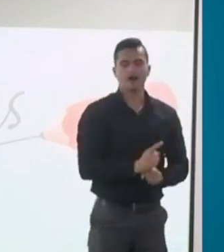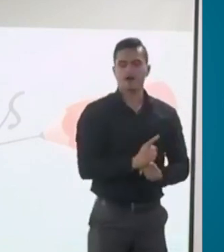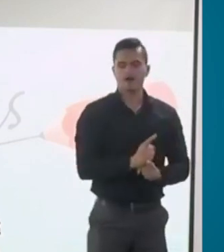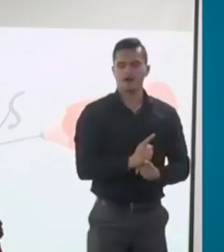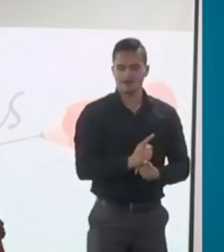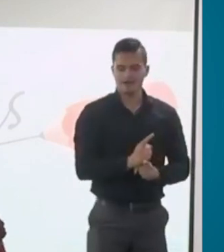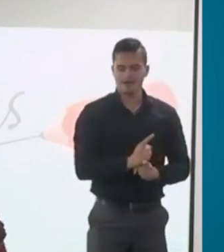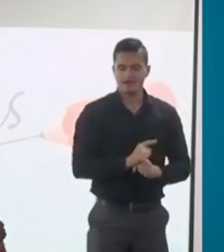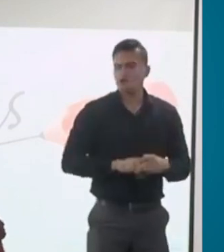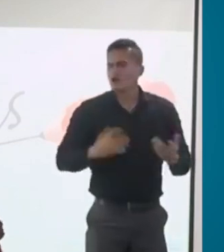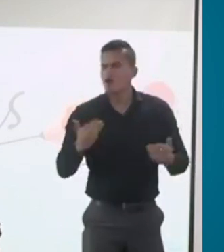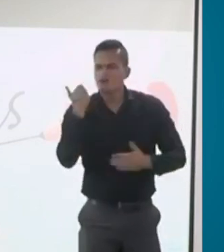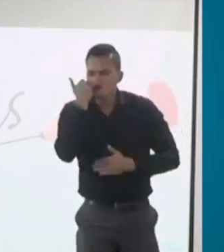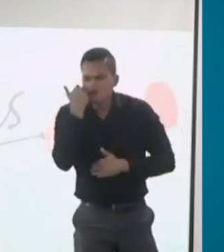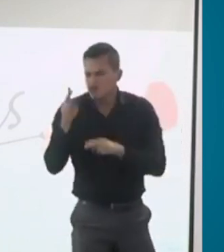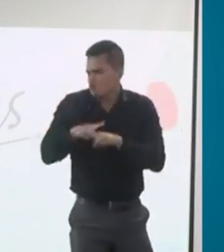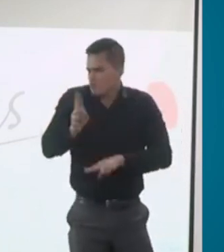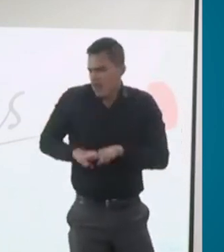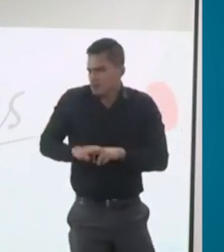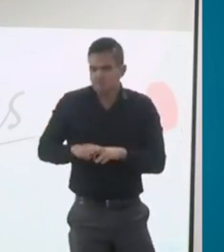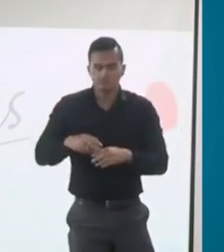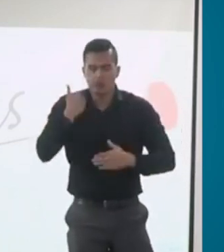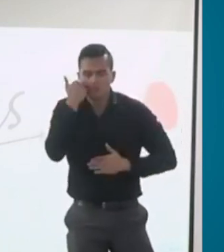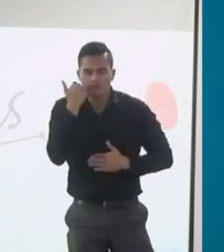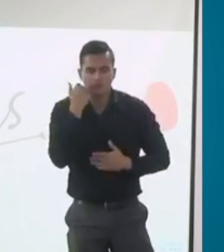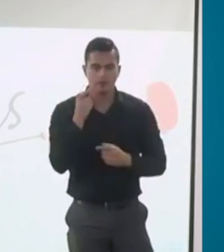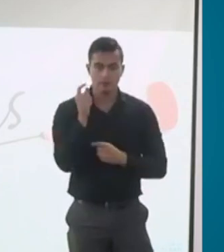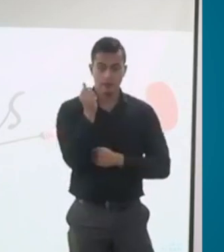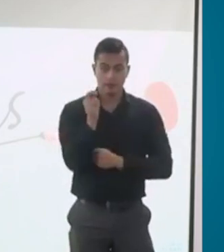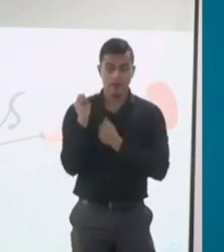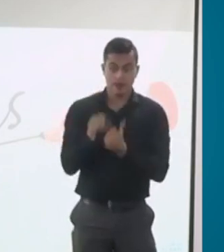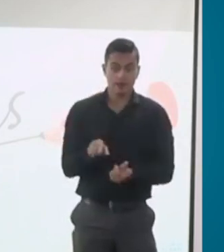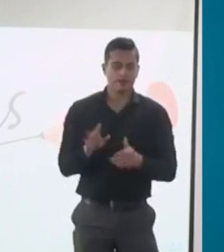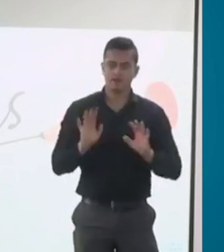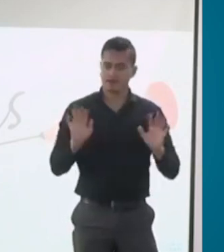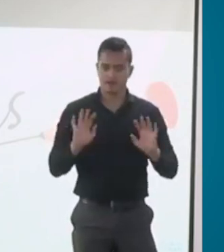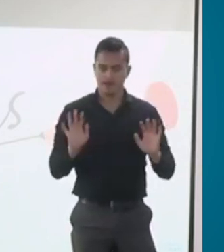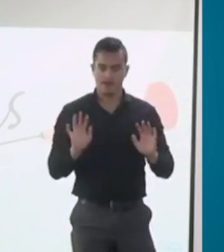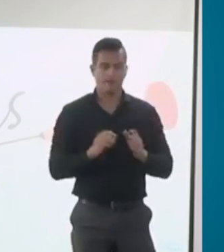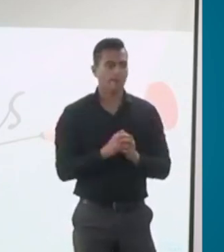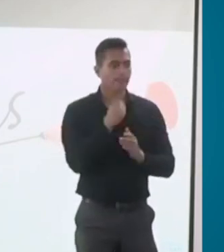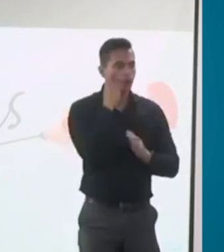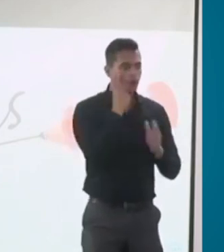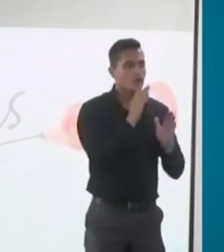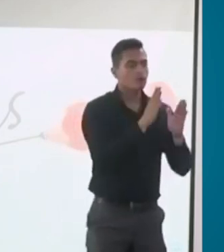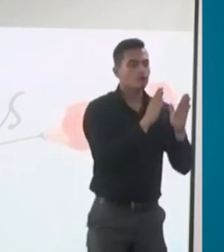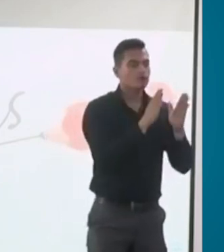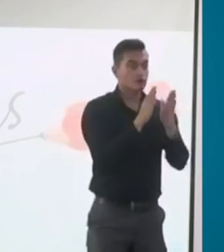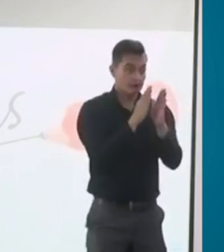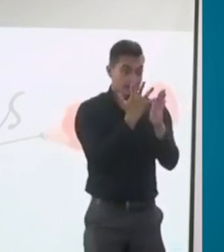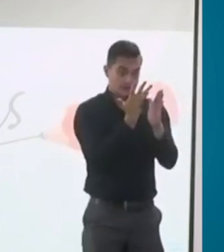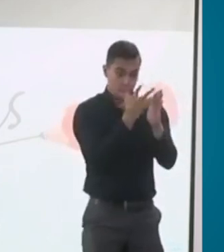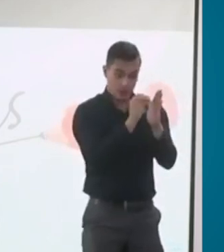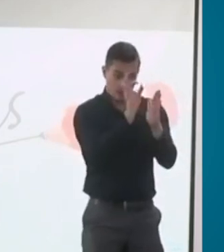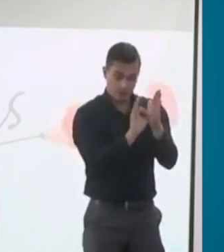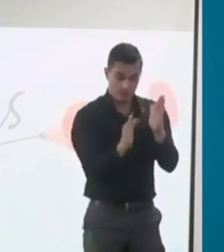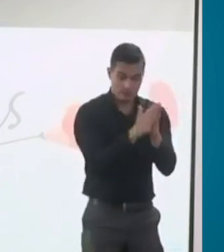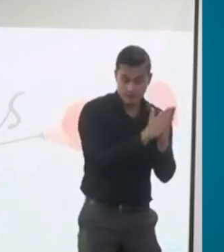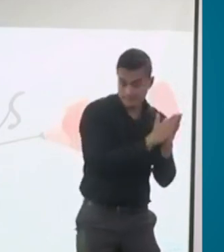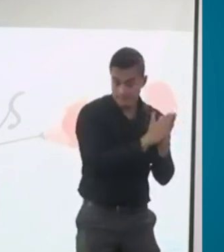de origen común no tienen derecho a indemnización en dinero. Mayor al 50% se llama… constituye